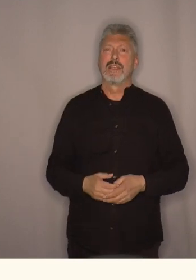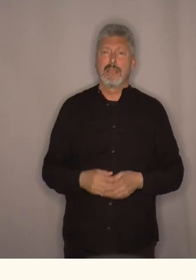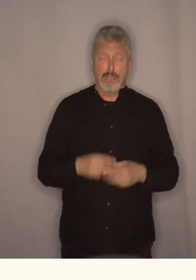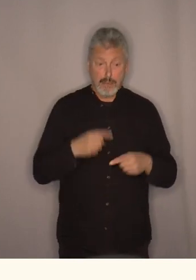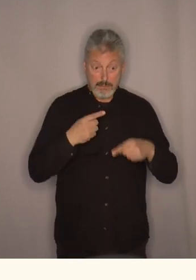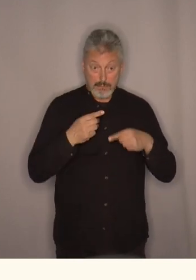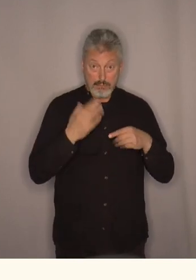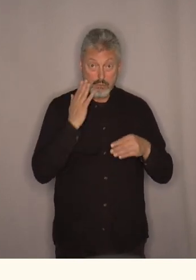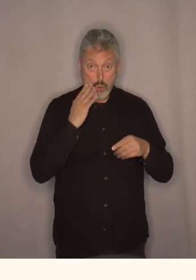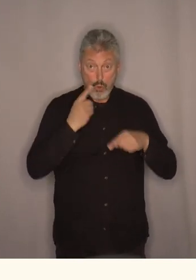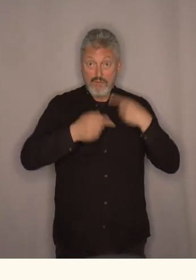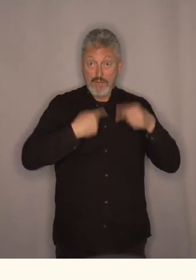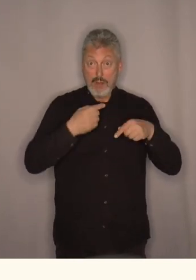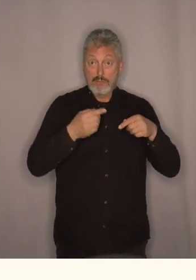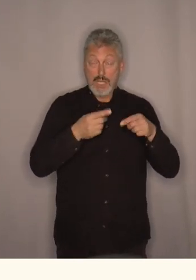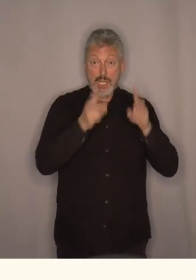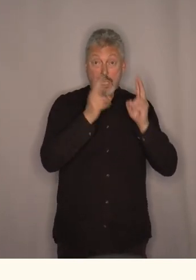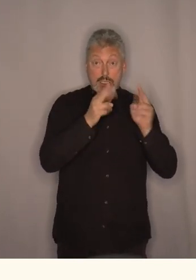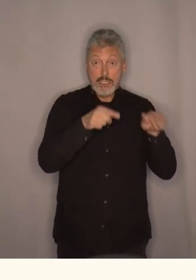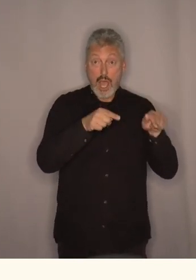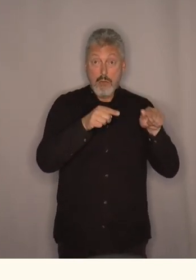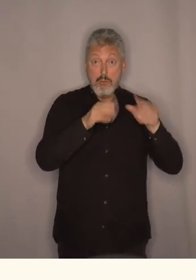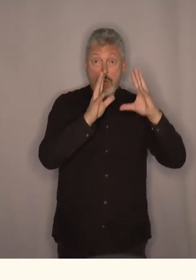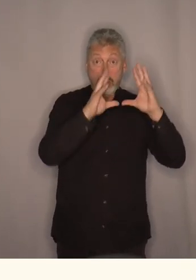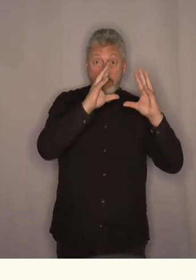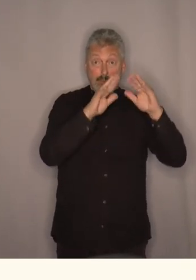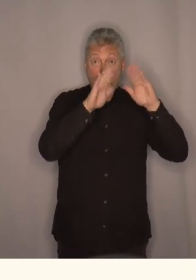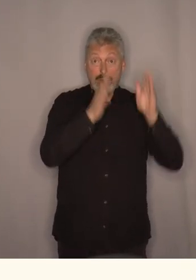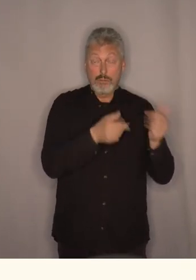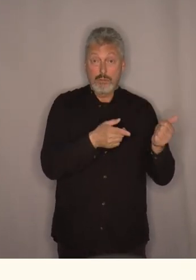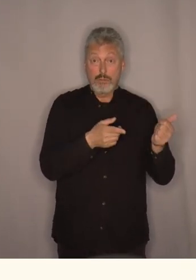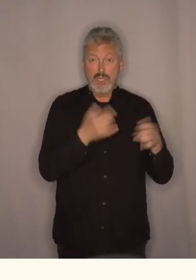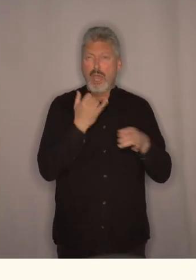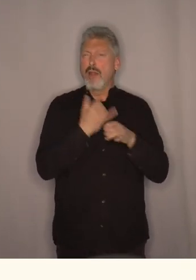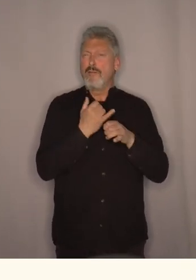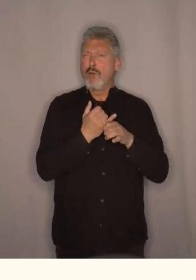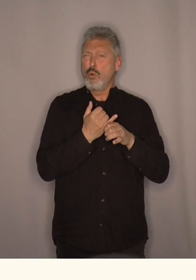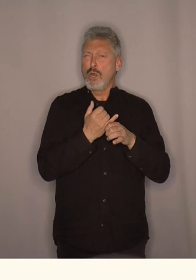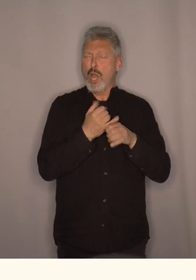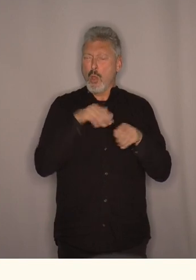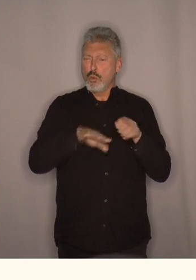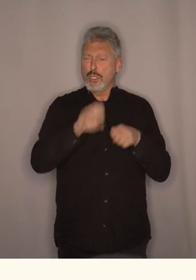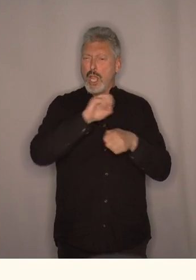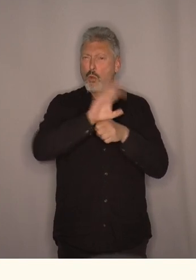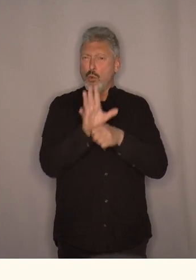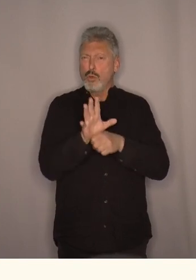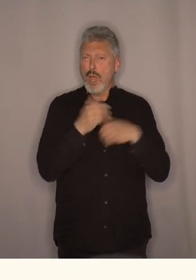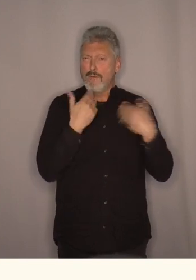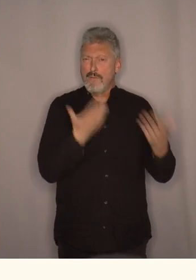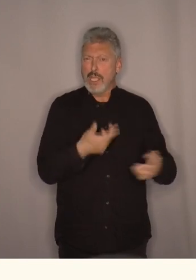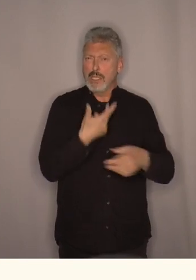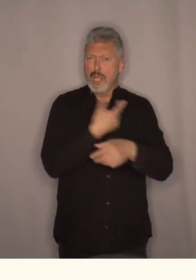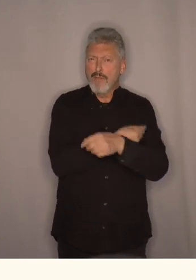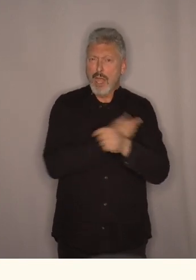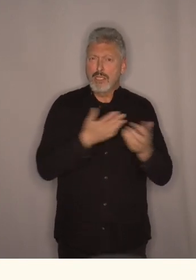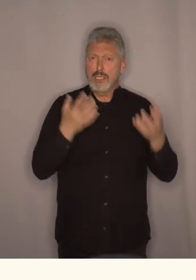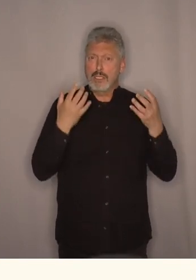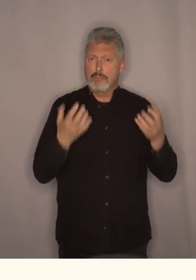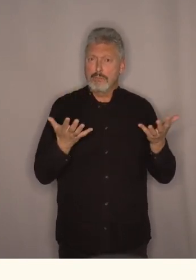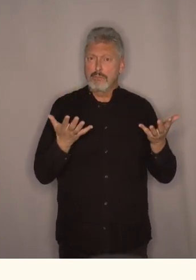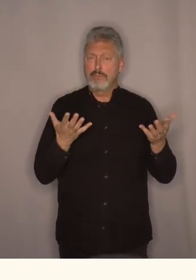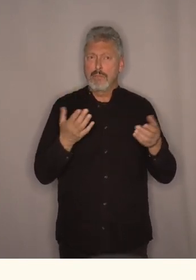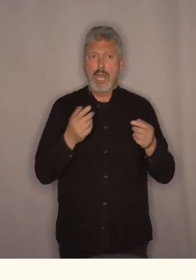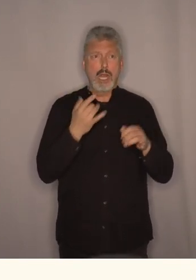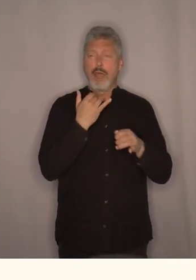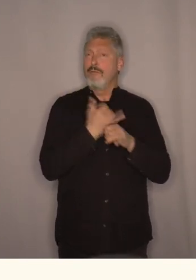Bor de fortsatt i det samme plankeskure? Hvordan gikk det egentlig med de under korona? Fikk de tilgang til vaksiner? Og hvordan går